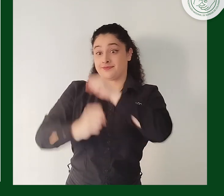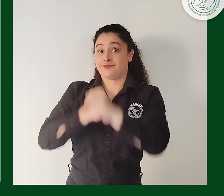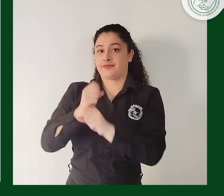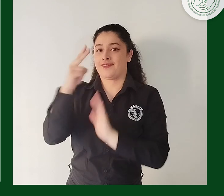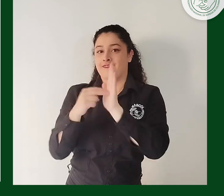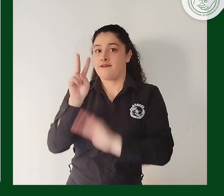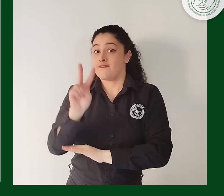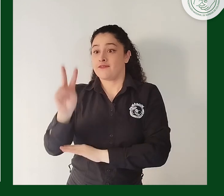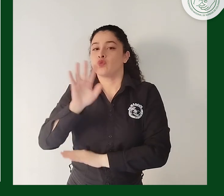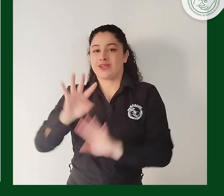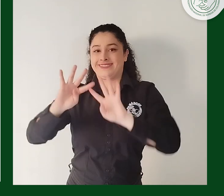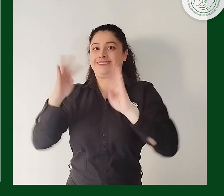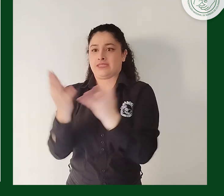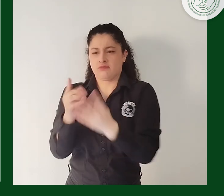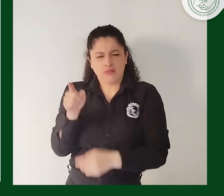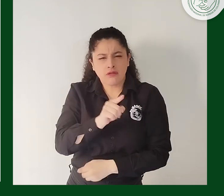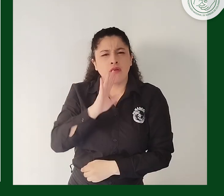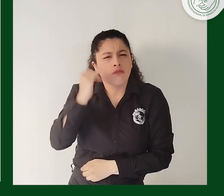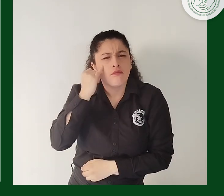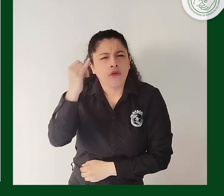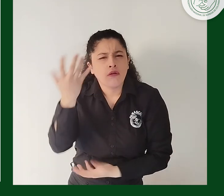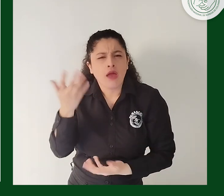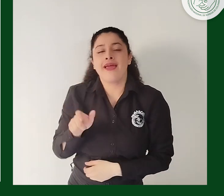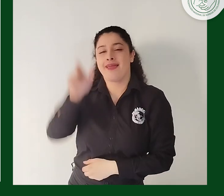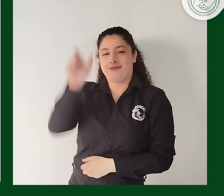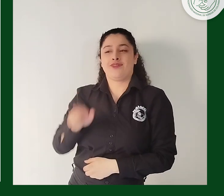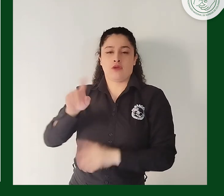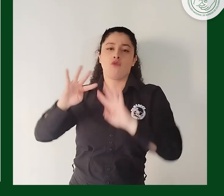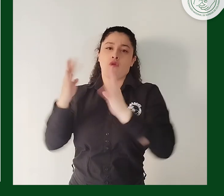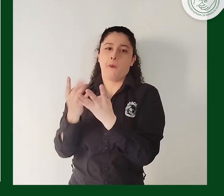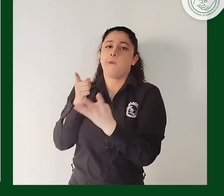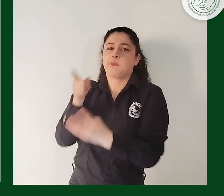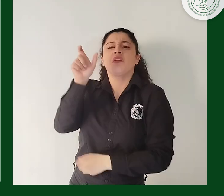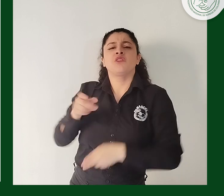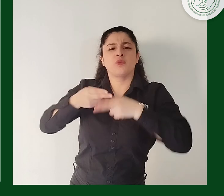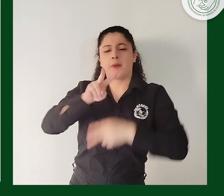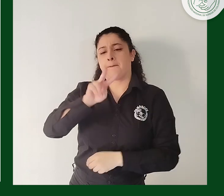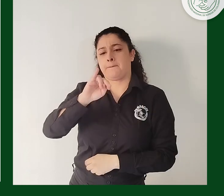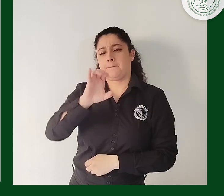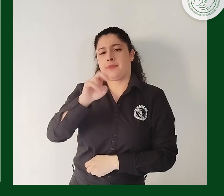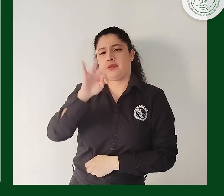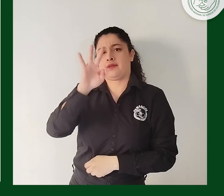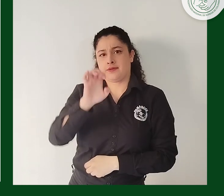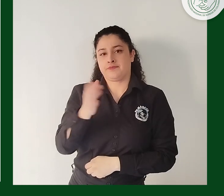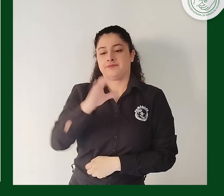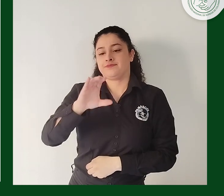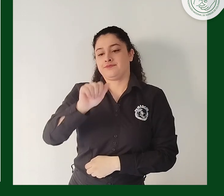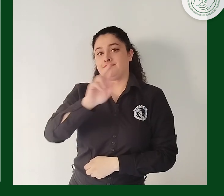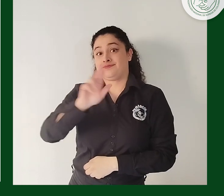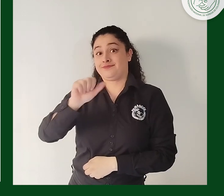11 de 2022, Senado, Autoría del ahora senador Vicente